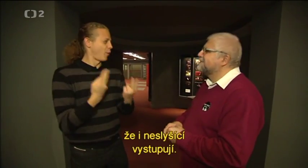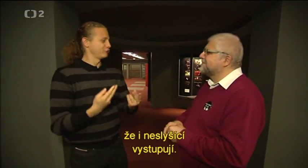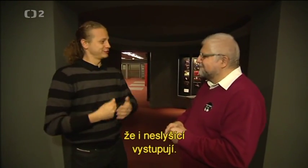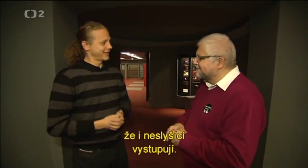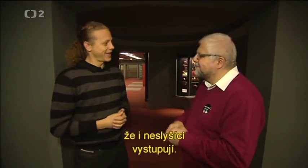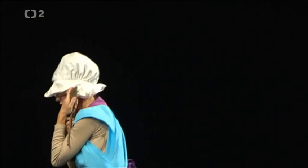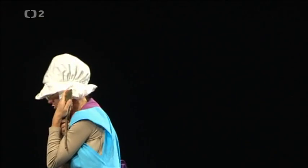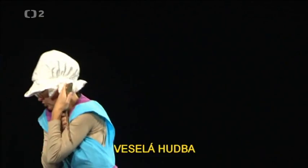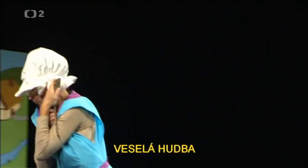Vystupují.